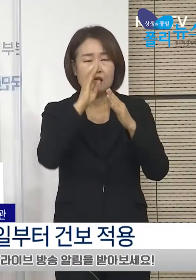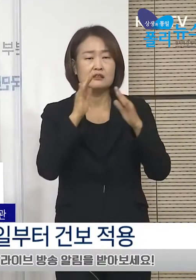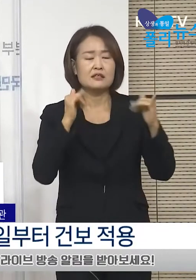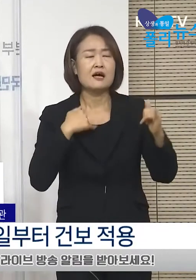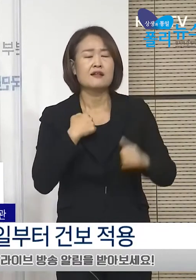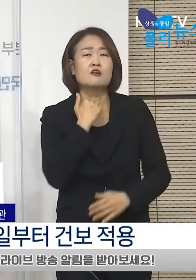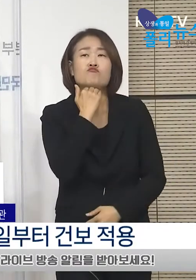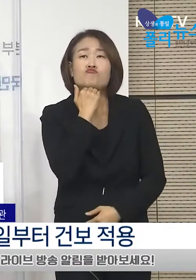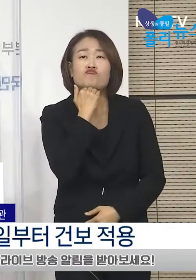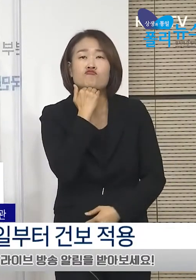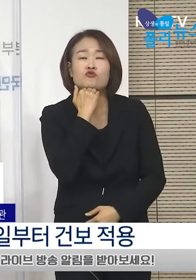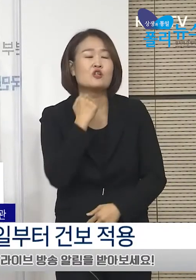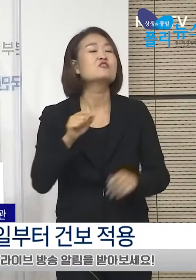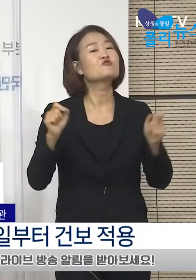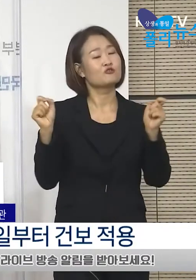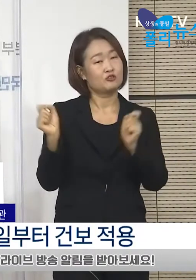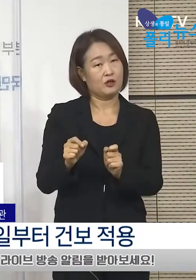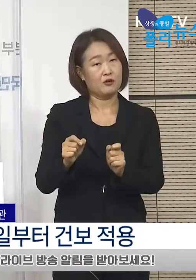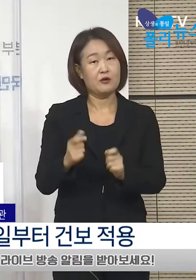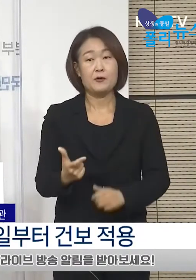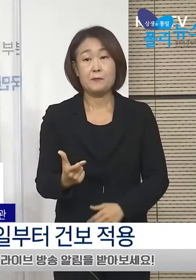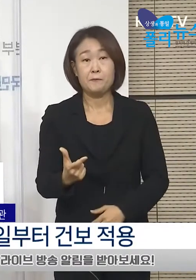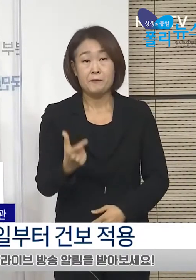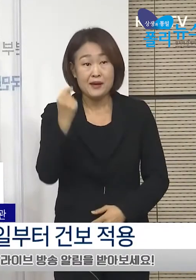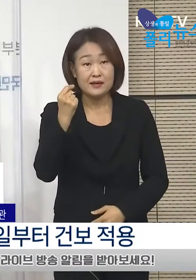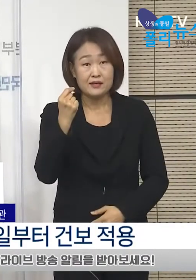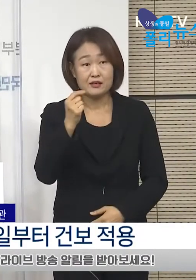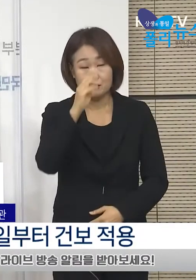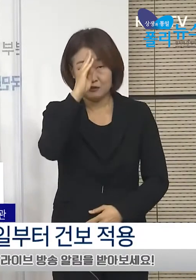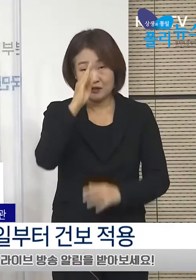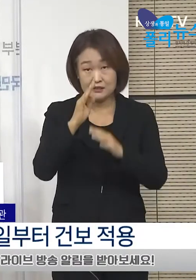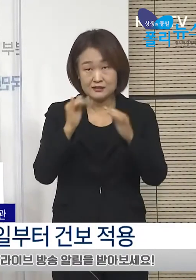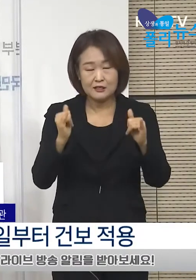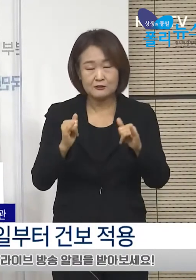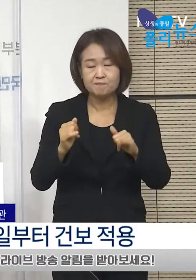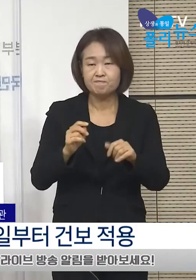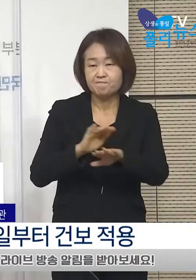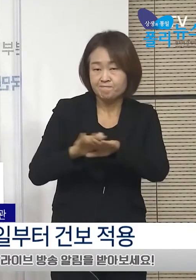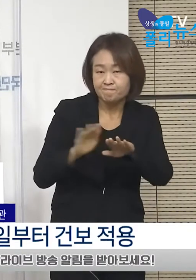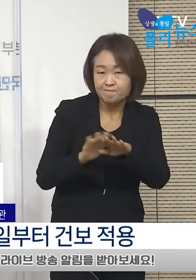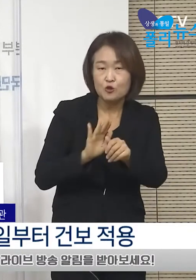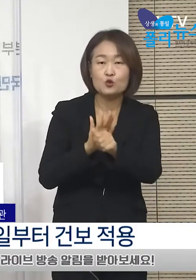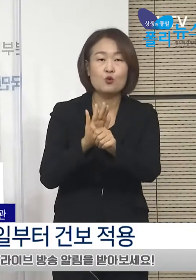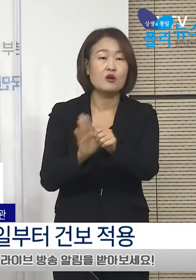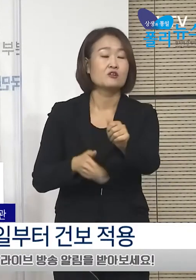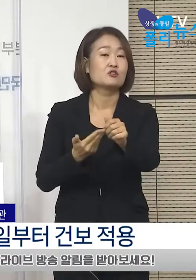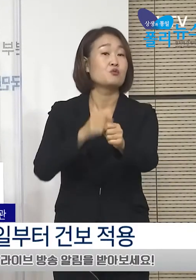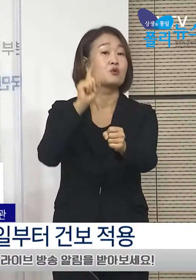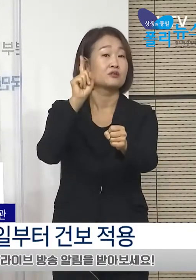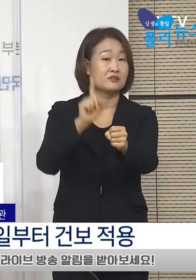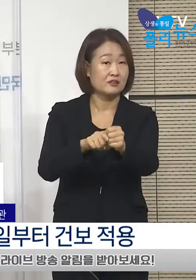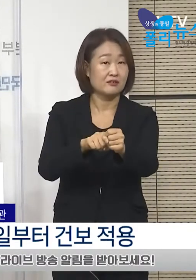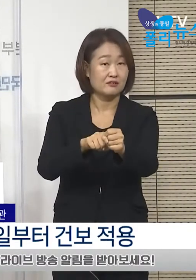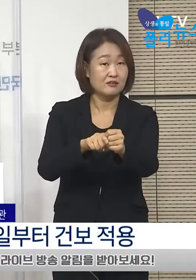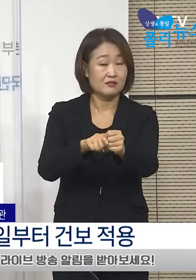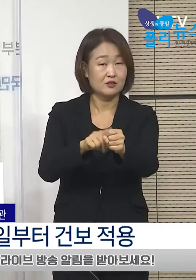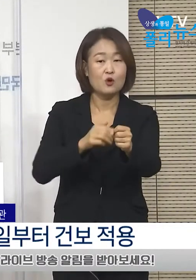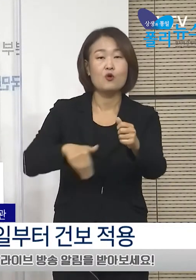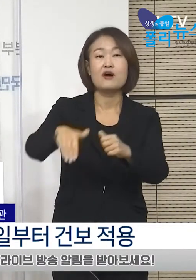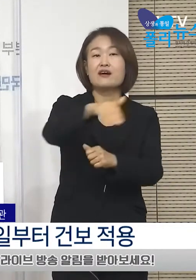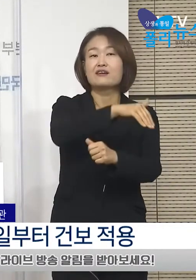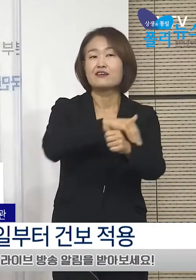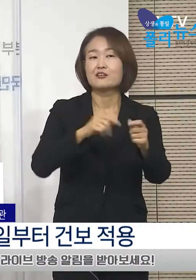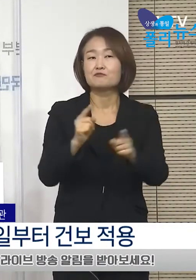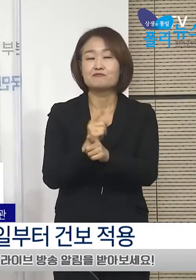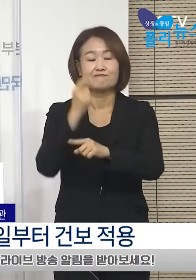시간을 최소화하고 빠른 시간 내에 환자를 처치할 수 있는 안전한 진료 환경이 조성될 것으로